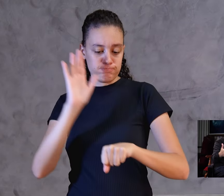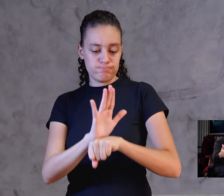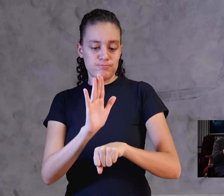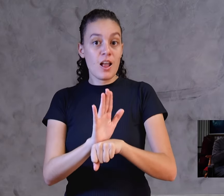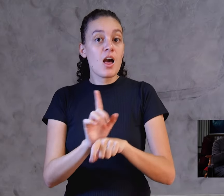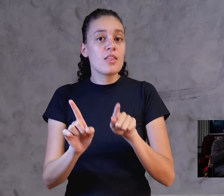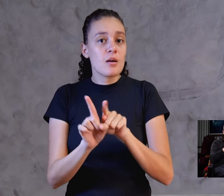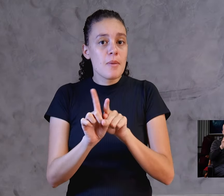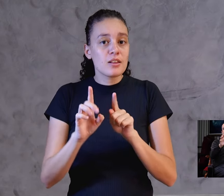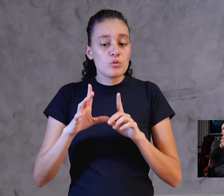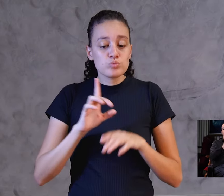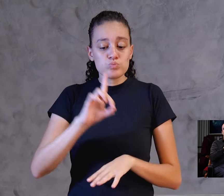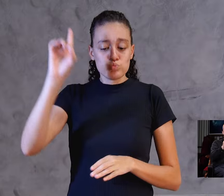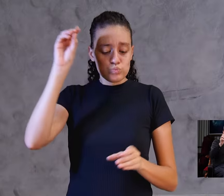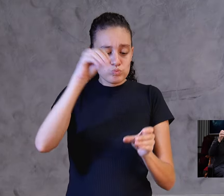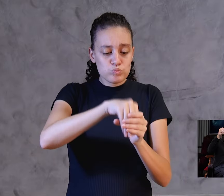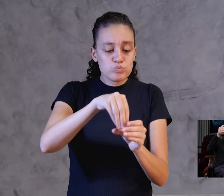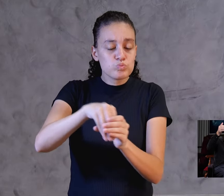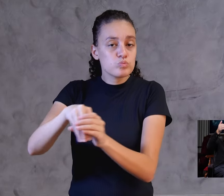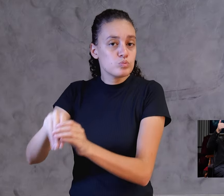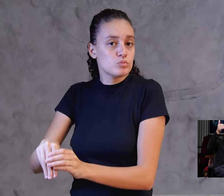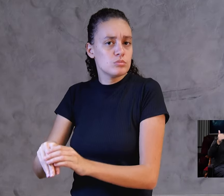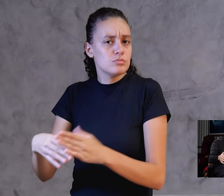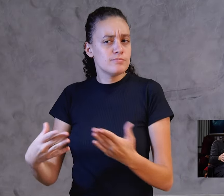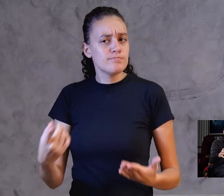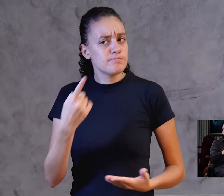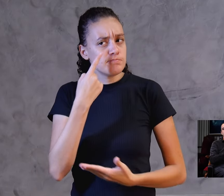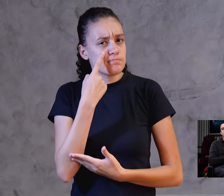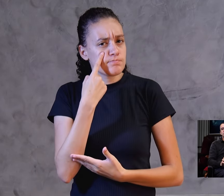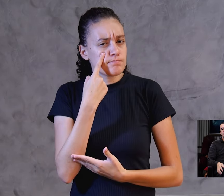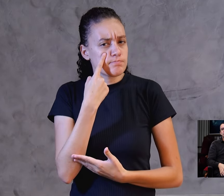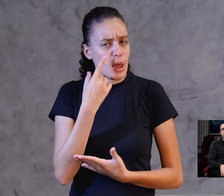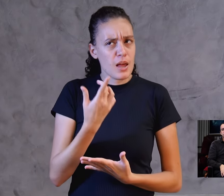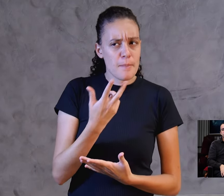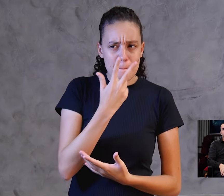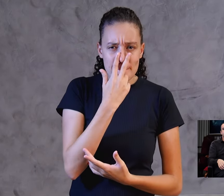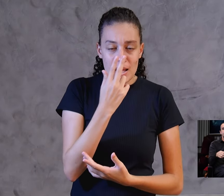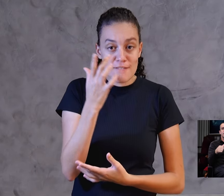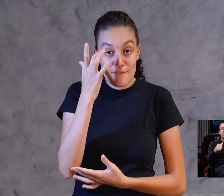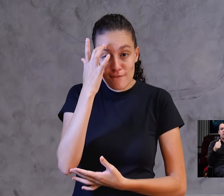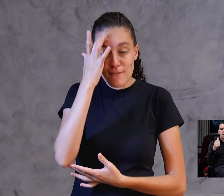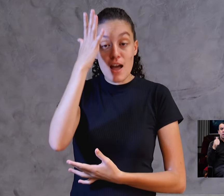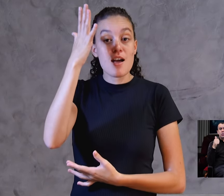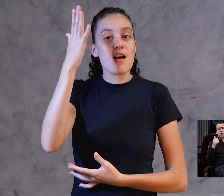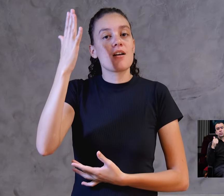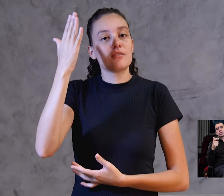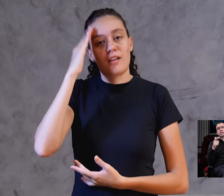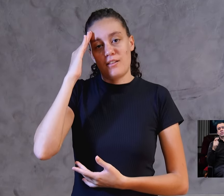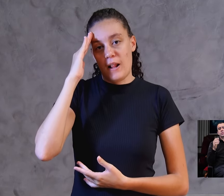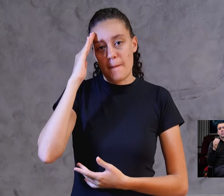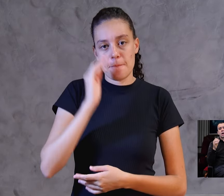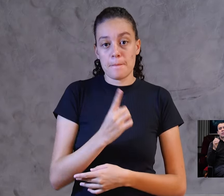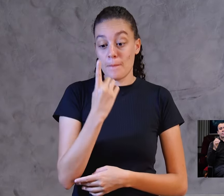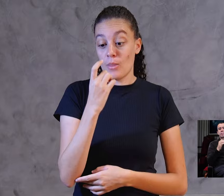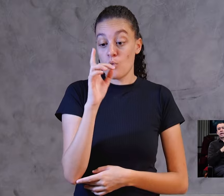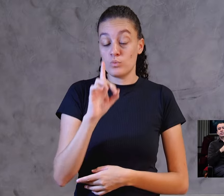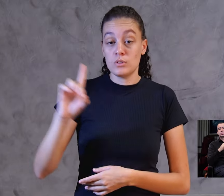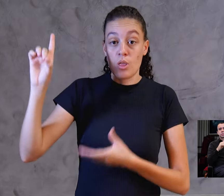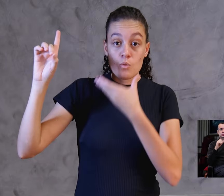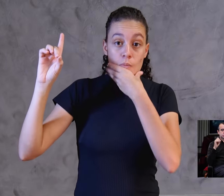todos. Então veja que aqui fica fácil de nós compreendermos isso. Um só Deus, o qual é Pai de todos.